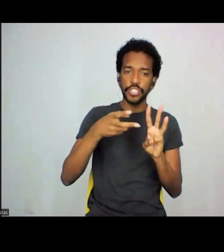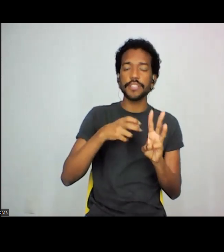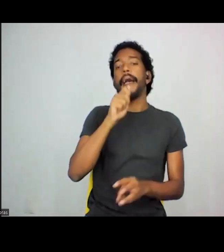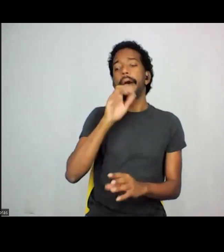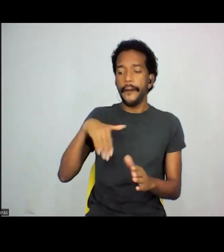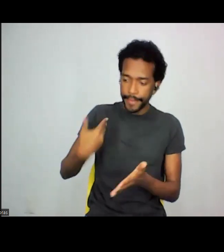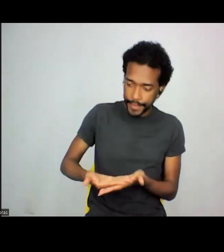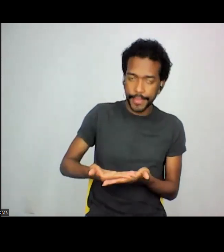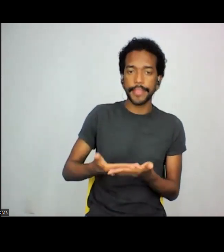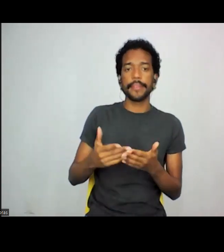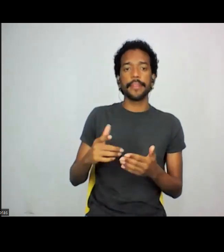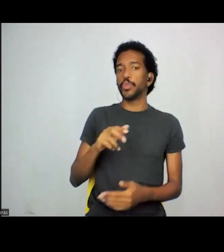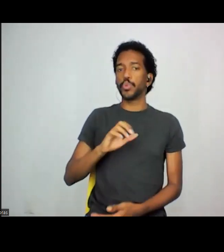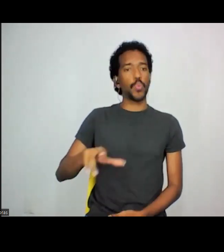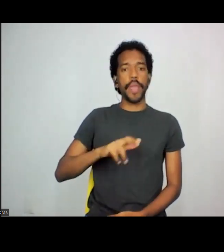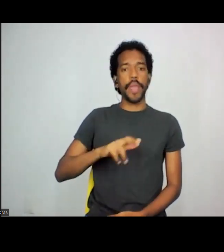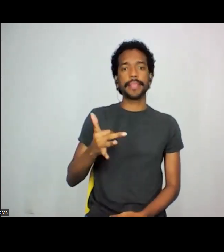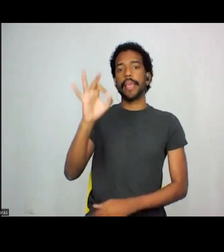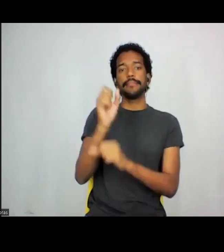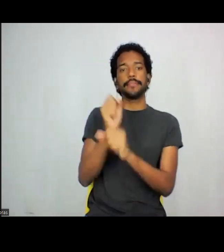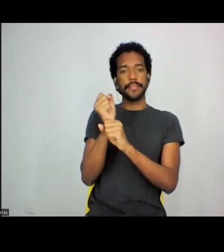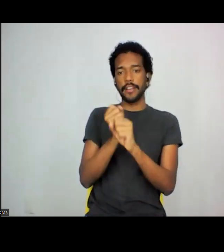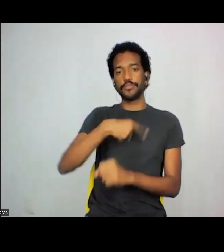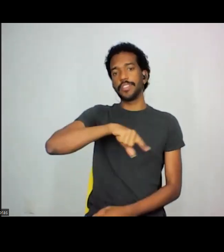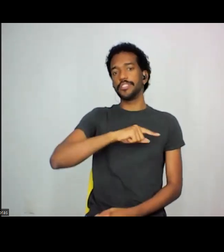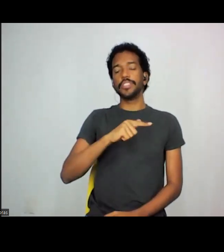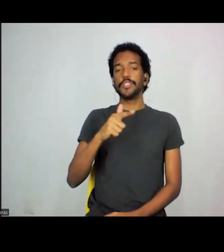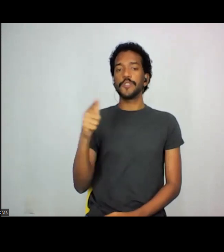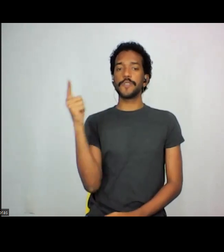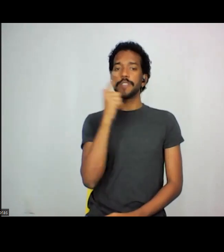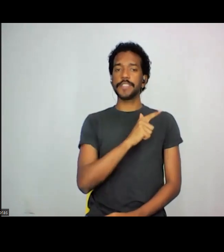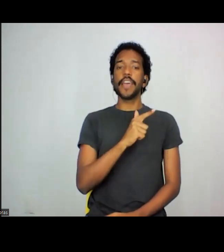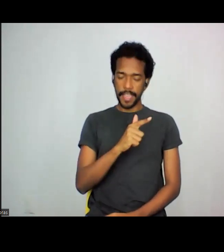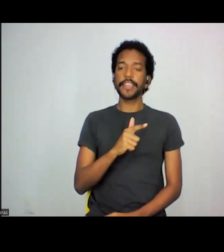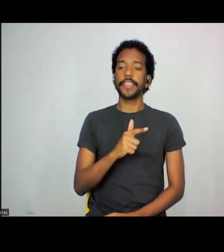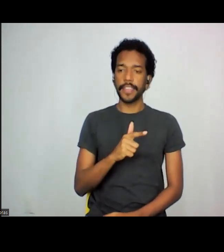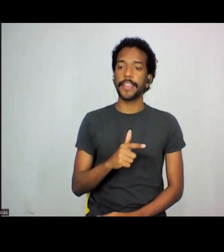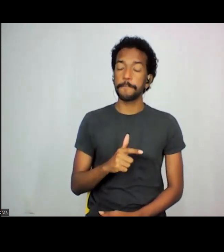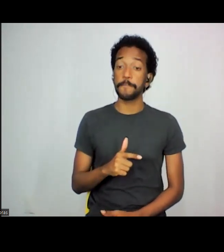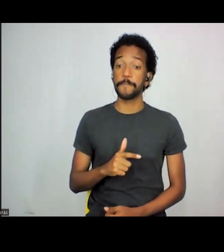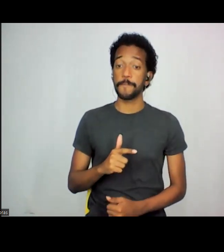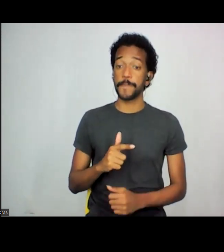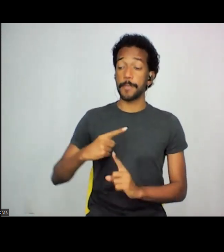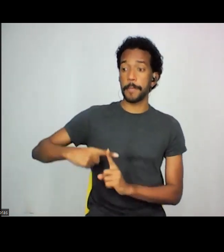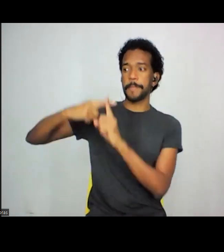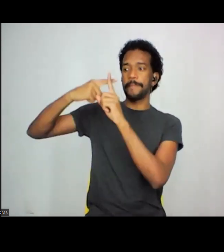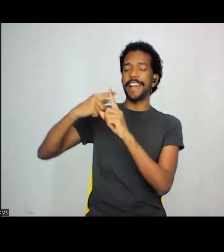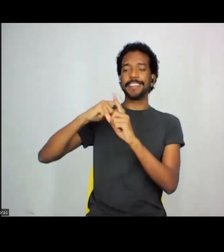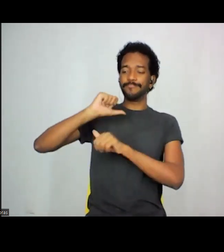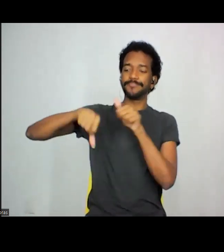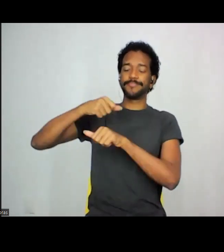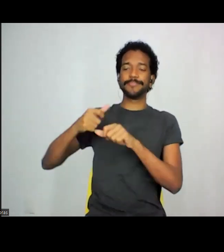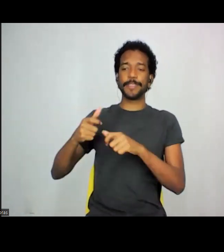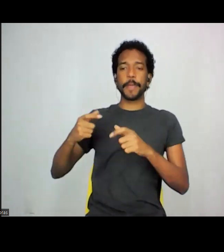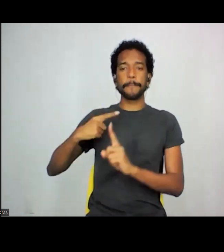não são dez anos para a gente ter uma perspectiva positivada da nossa presença,